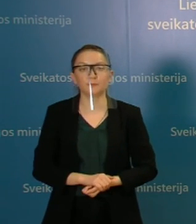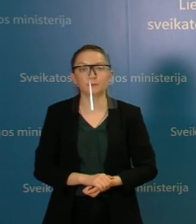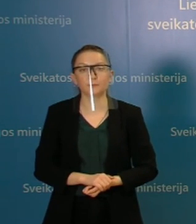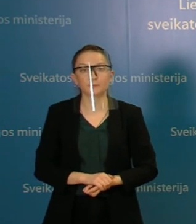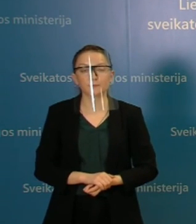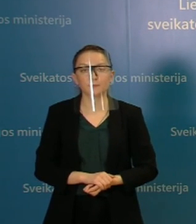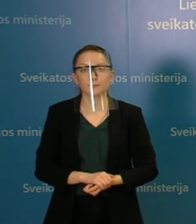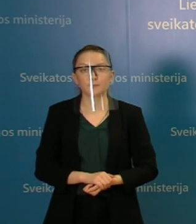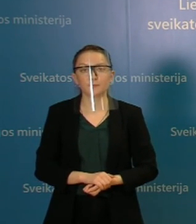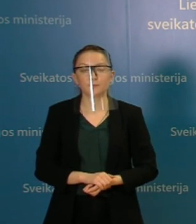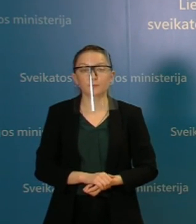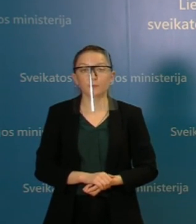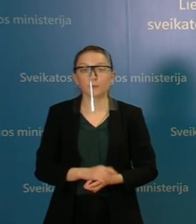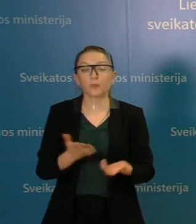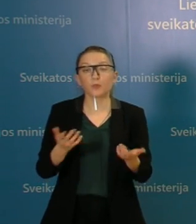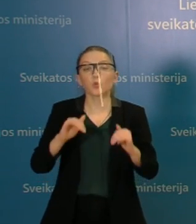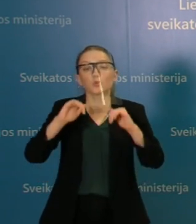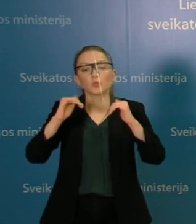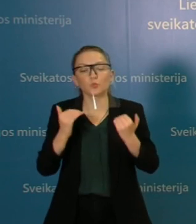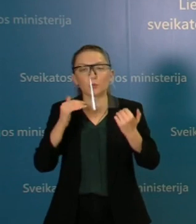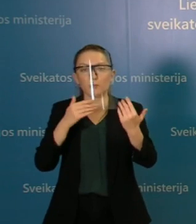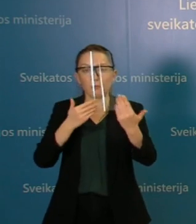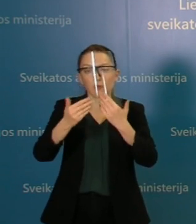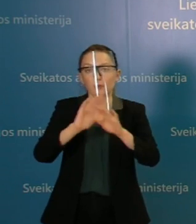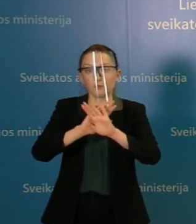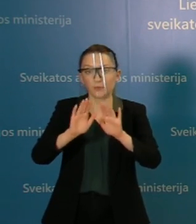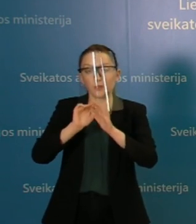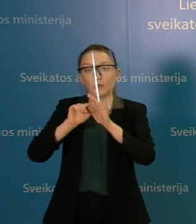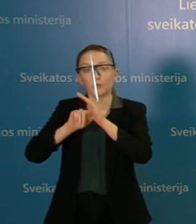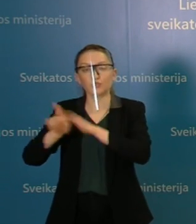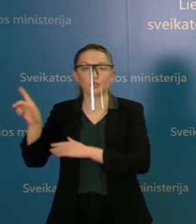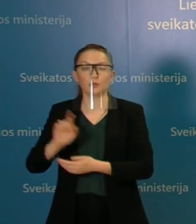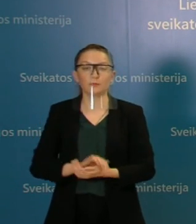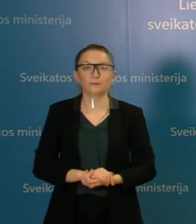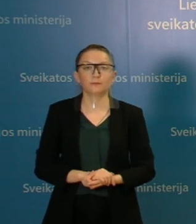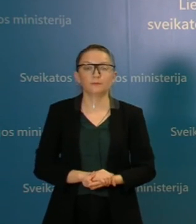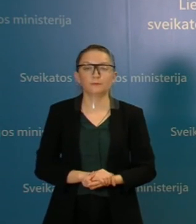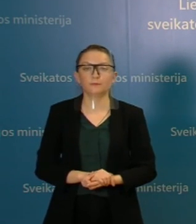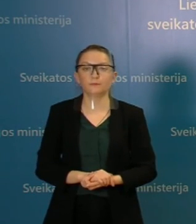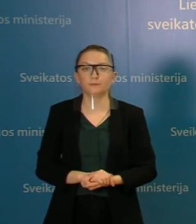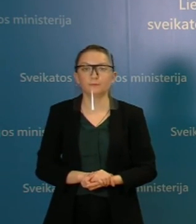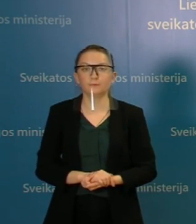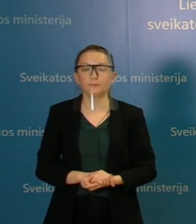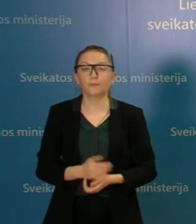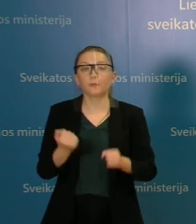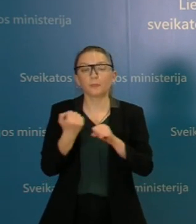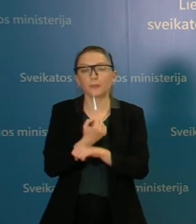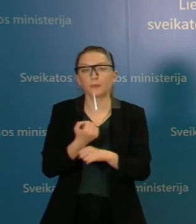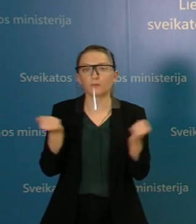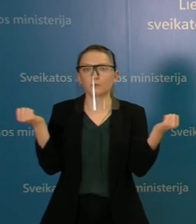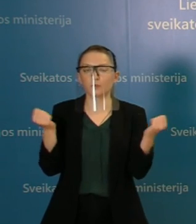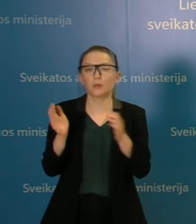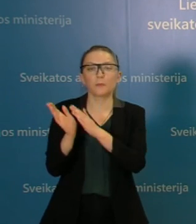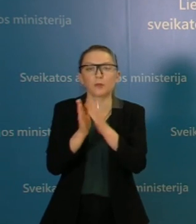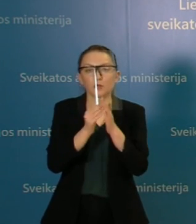vakarėlių rengti, bet ko trumpiau tuo geriau būti susibūrimuose, apskritai vengti ir